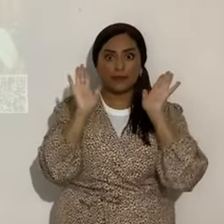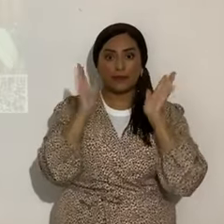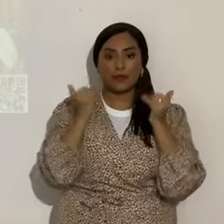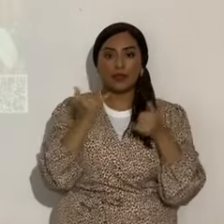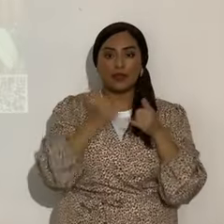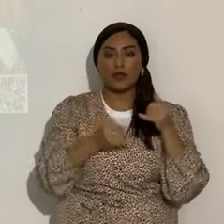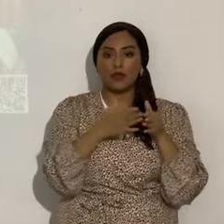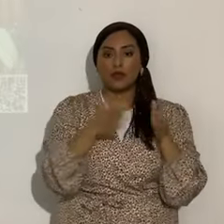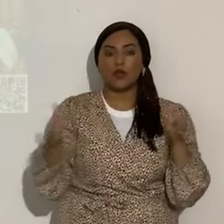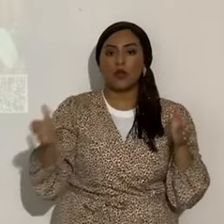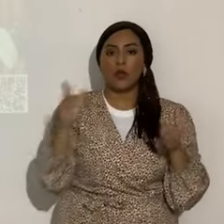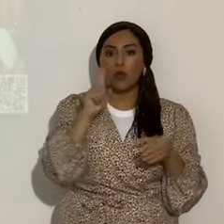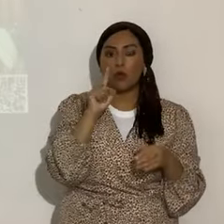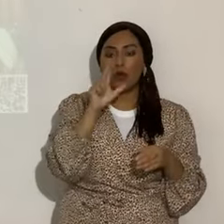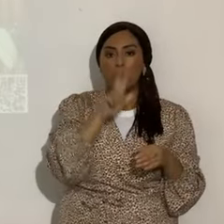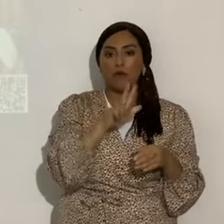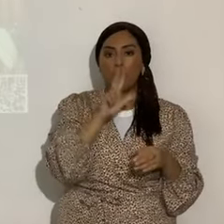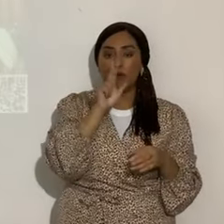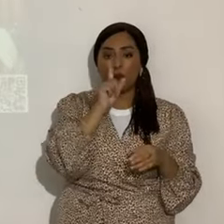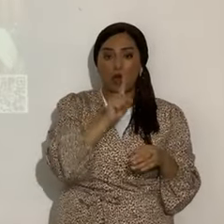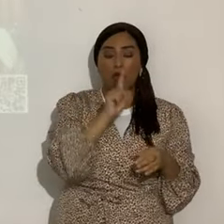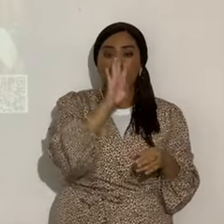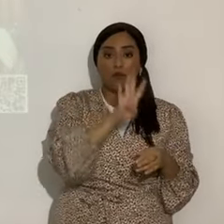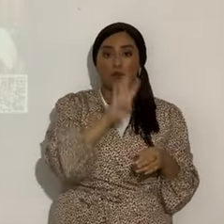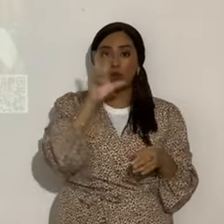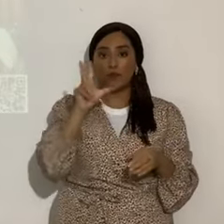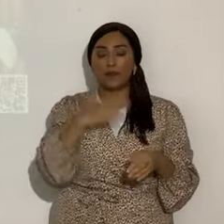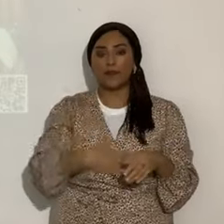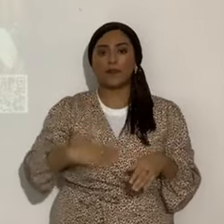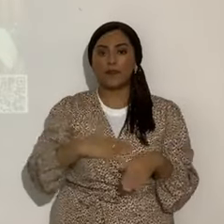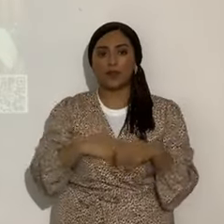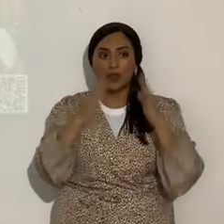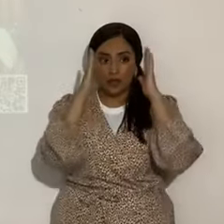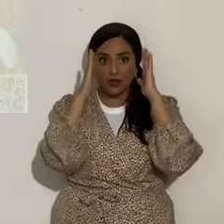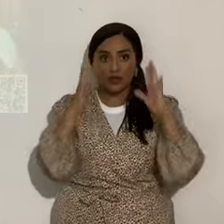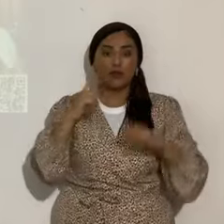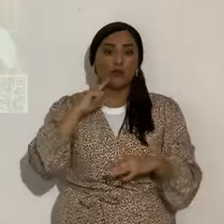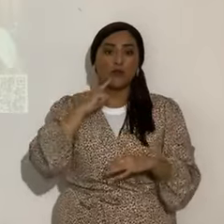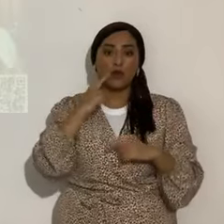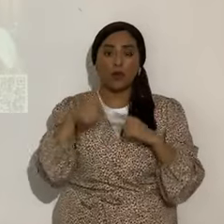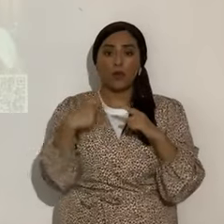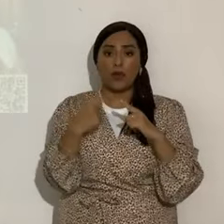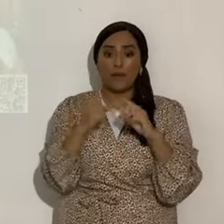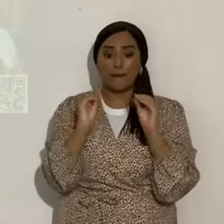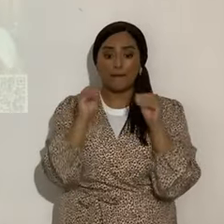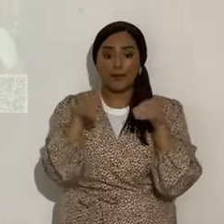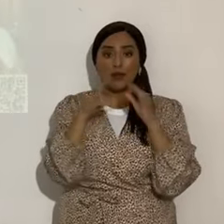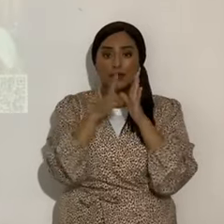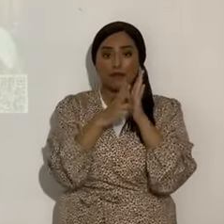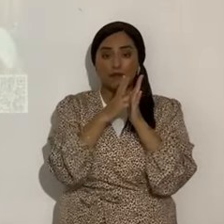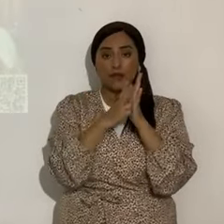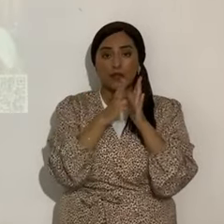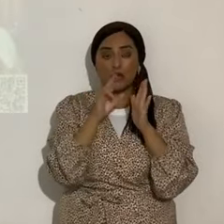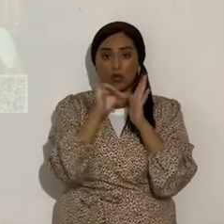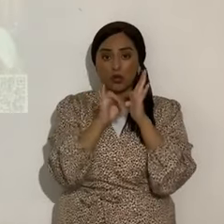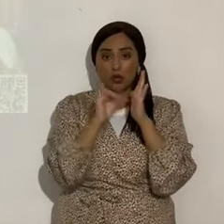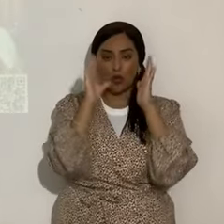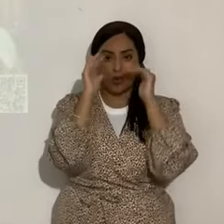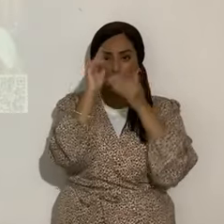recta final 143. Yo les pido mucha seriedad que una vez que esté subido el video a YouTube, Primeramente el Eterno,